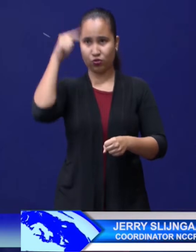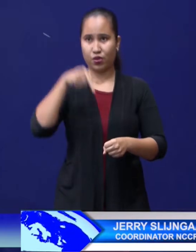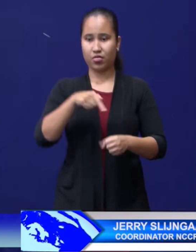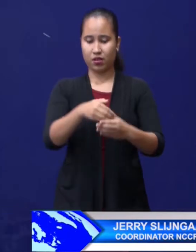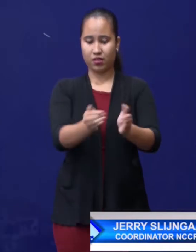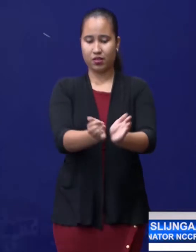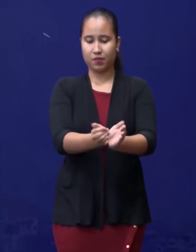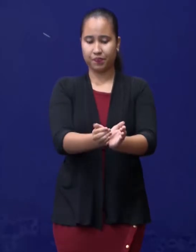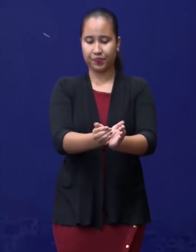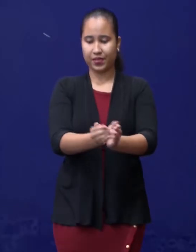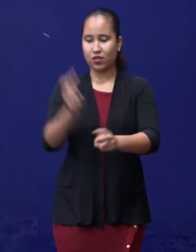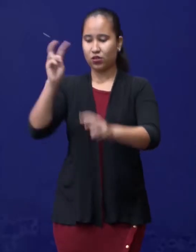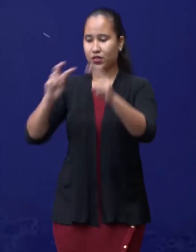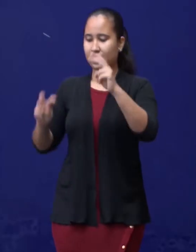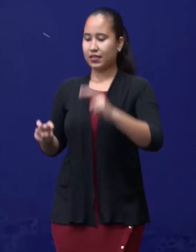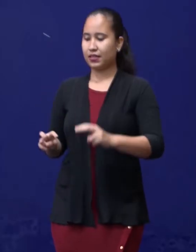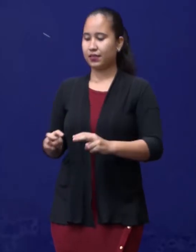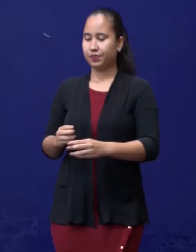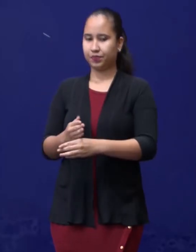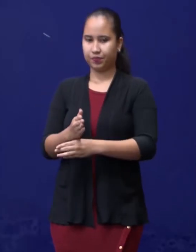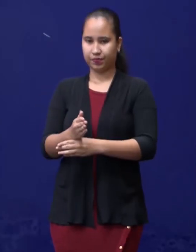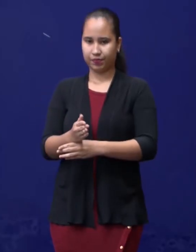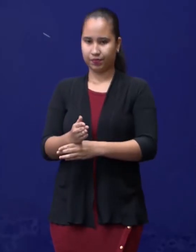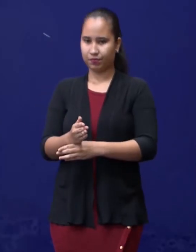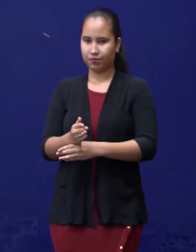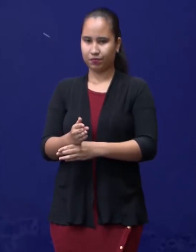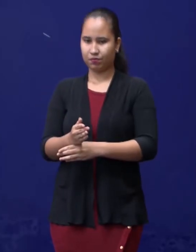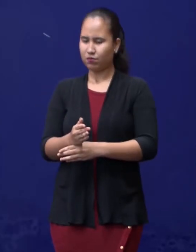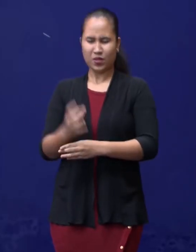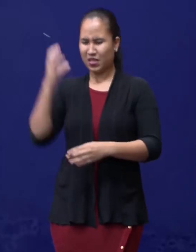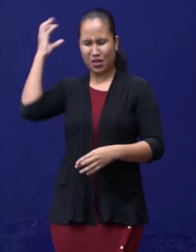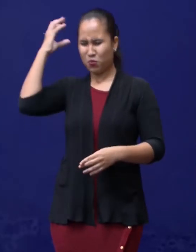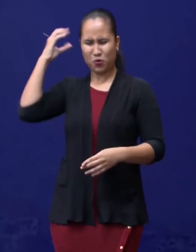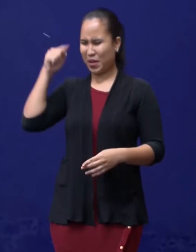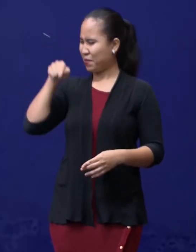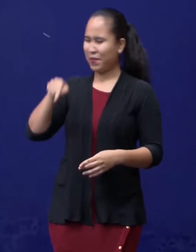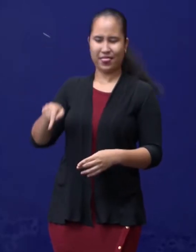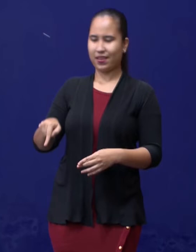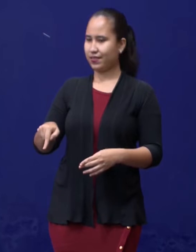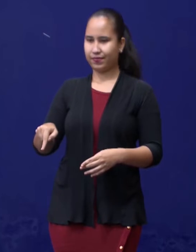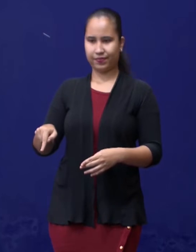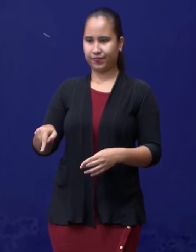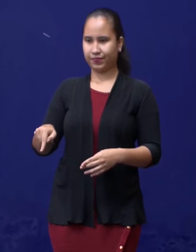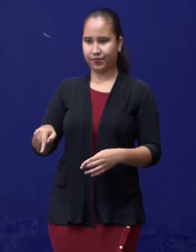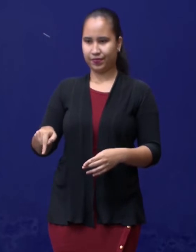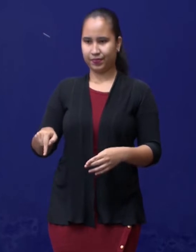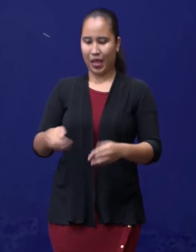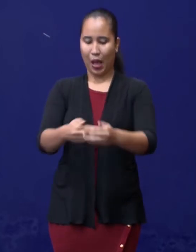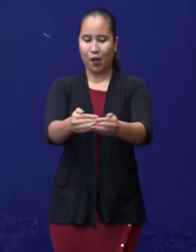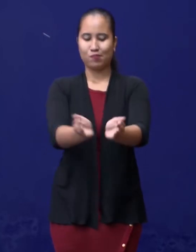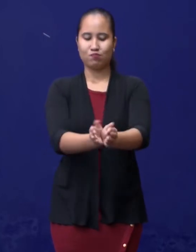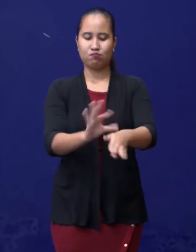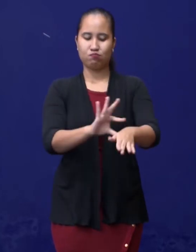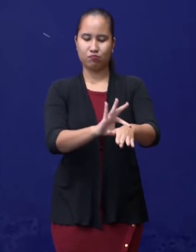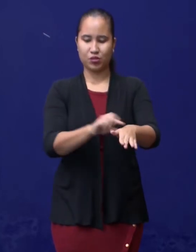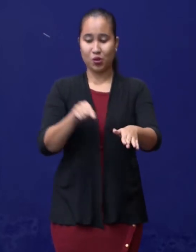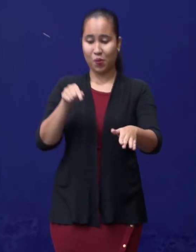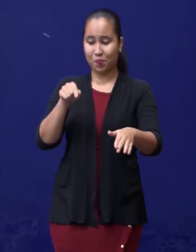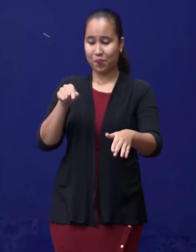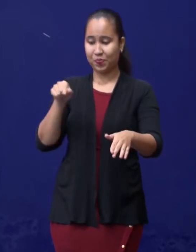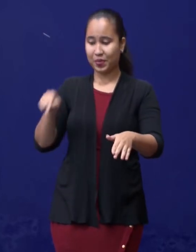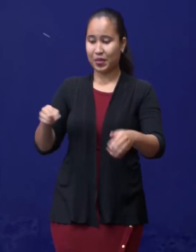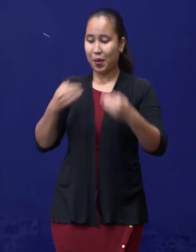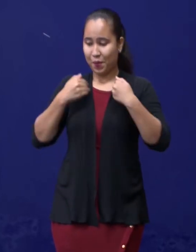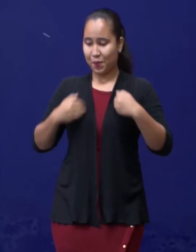controles die hebben plaatsgevonden, was er geen bezwaar meer, zeker niet tijdens het medisch team, om deze mensen dus